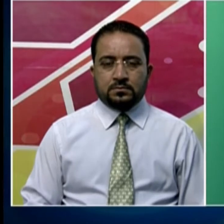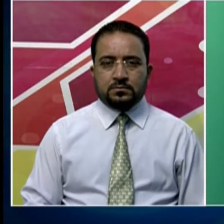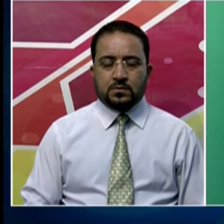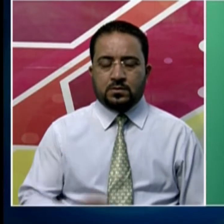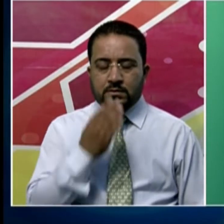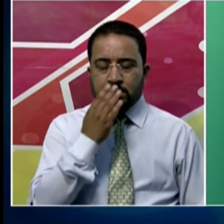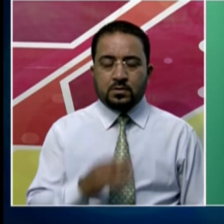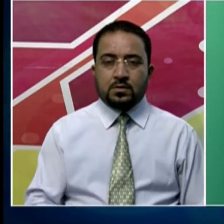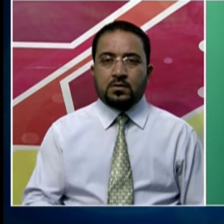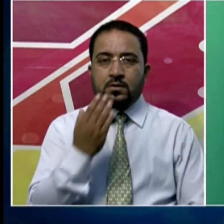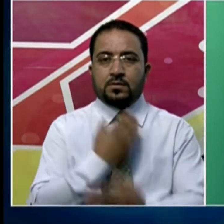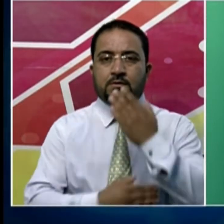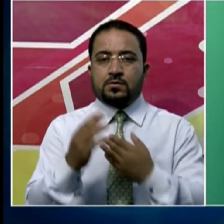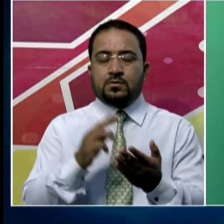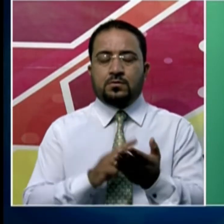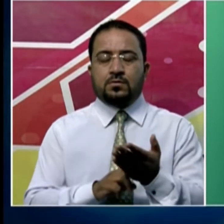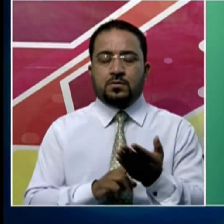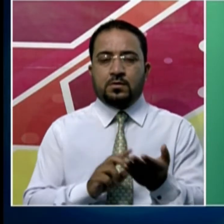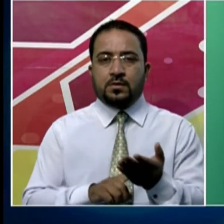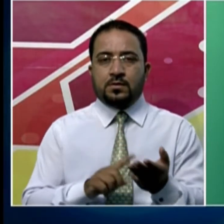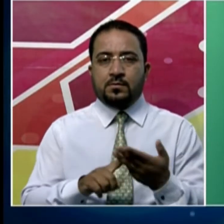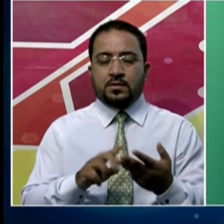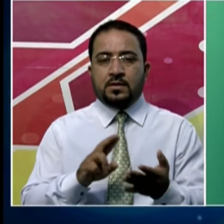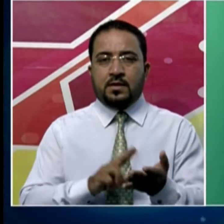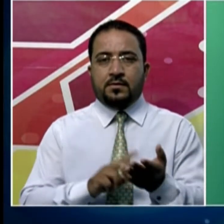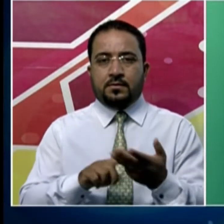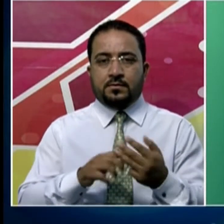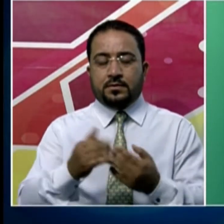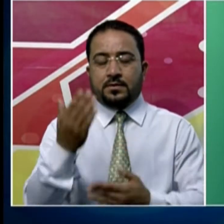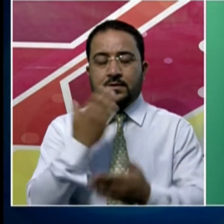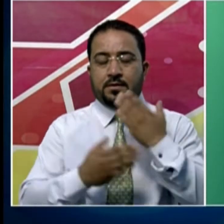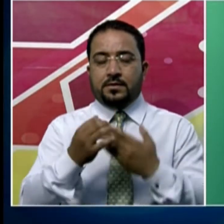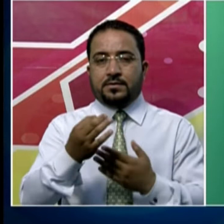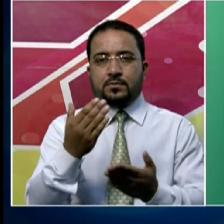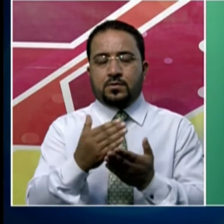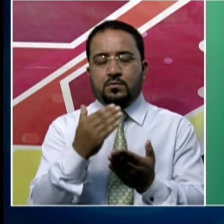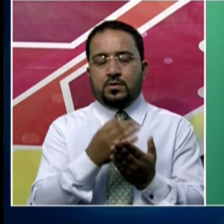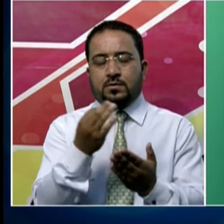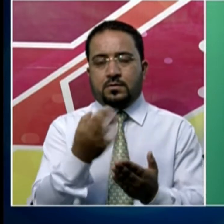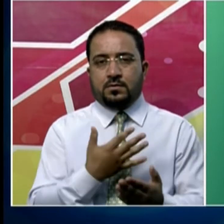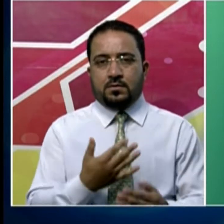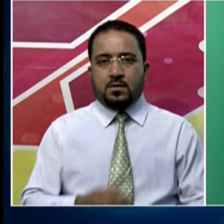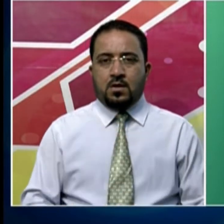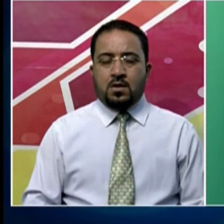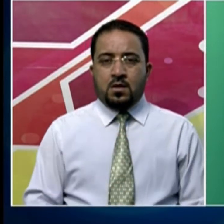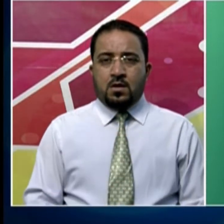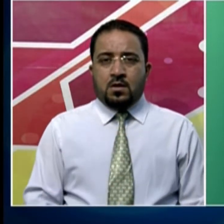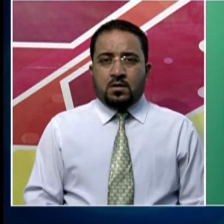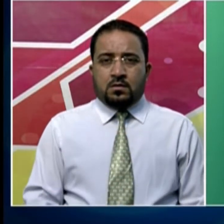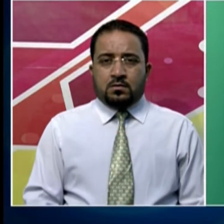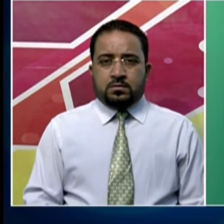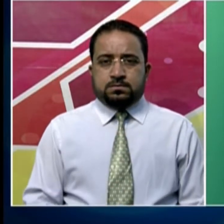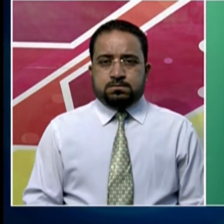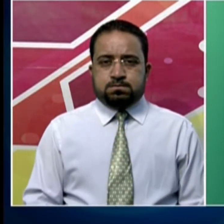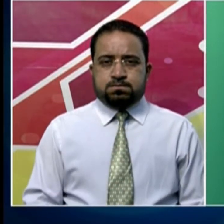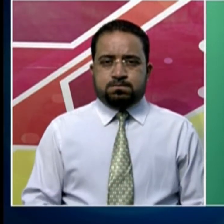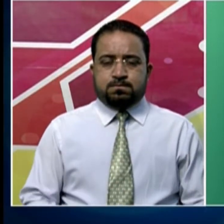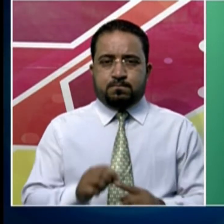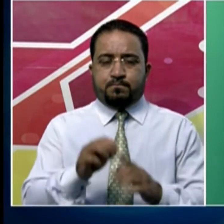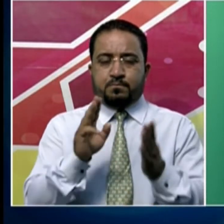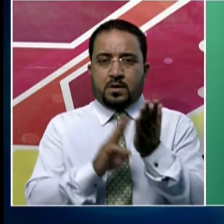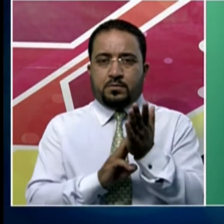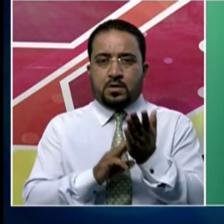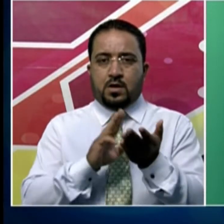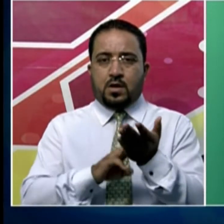آدھاب ناظرین پیش خدمت ہے قوت سامات سے محروم افراد کے لیے خبروں کا بلٹن وزیراعظم